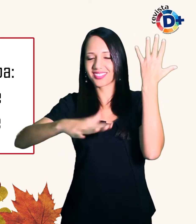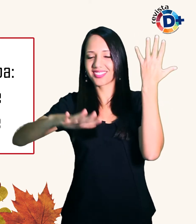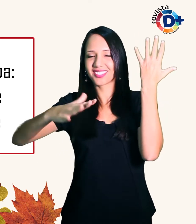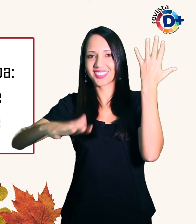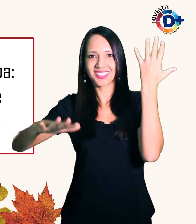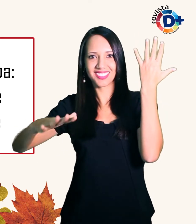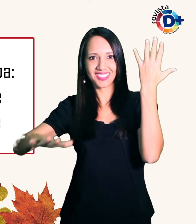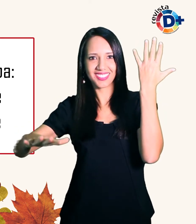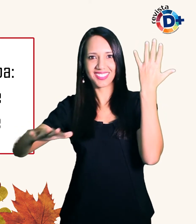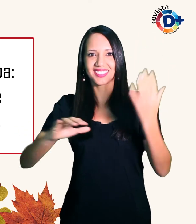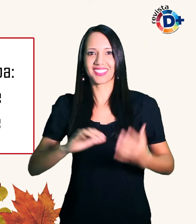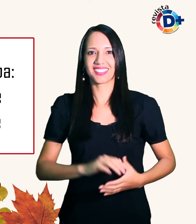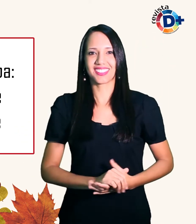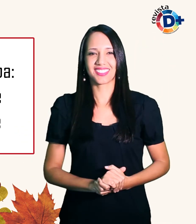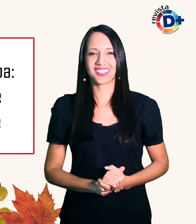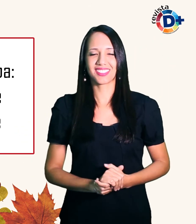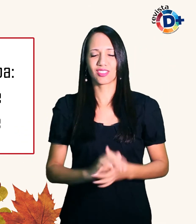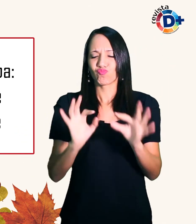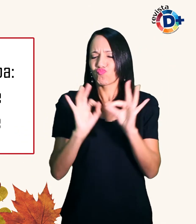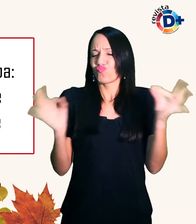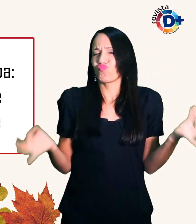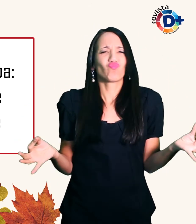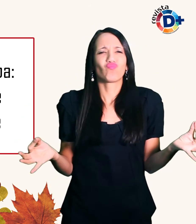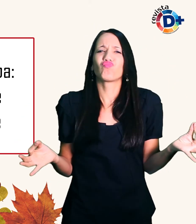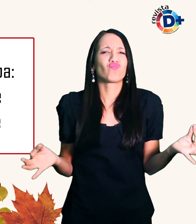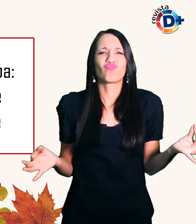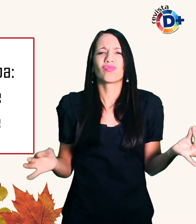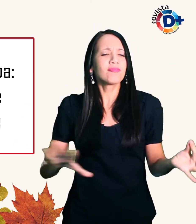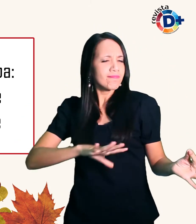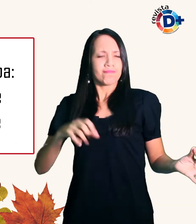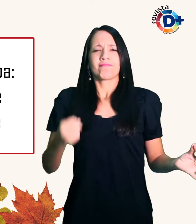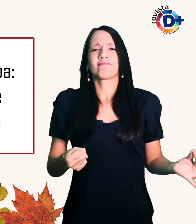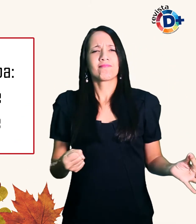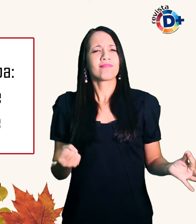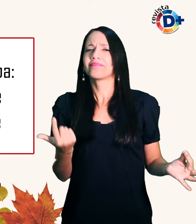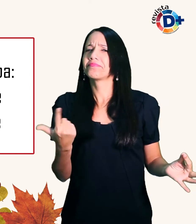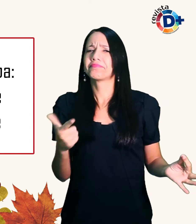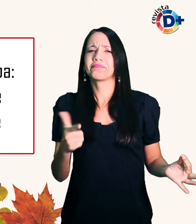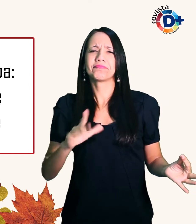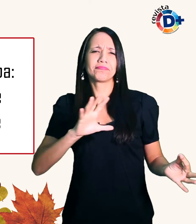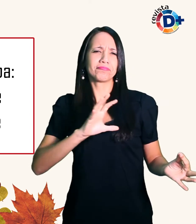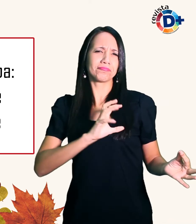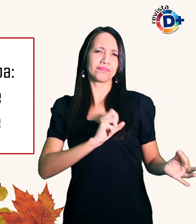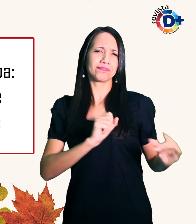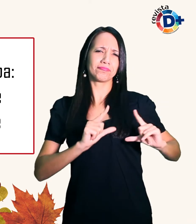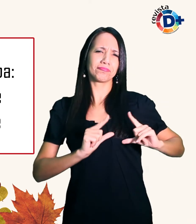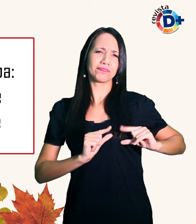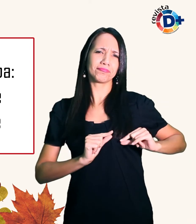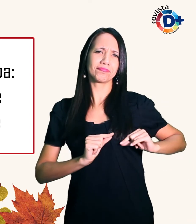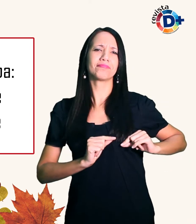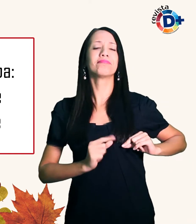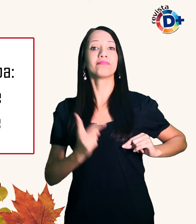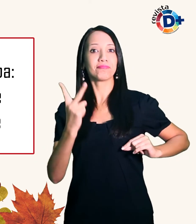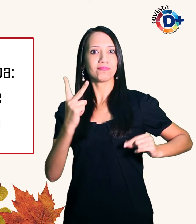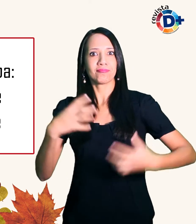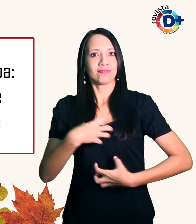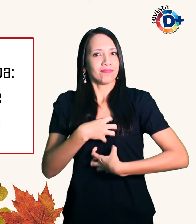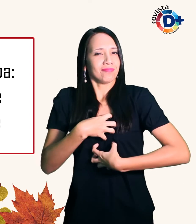Sem humildade e coragem não há amor Essas duas qualidades são exigidas em escalas